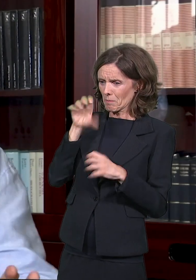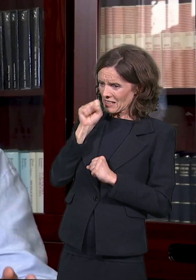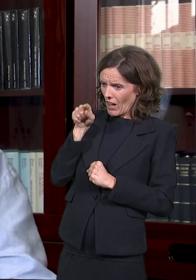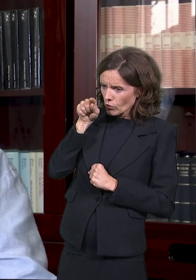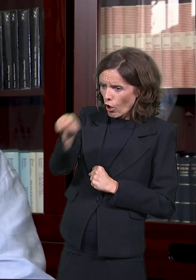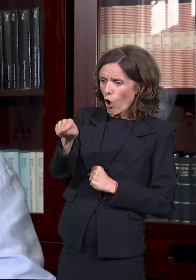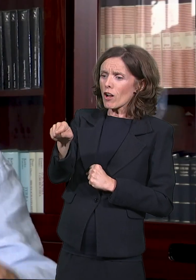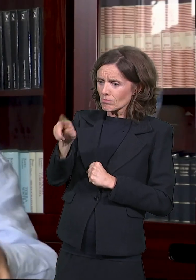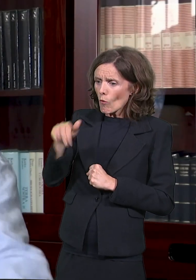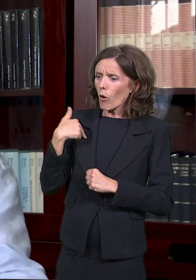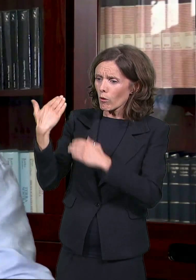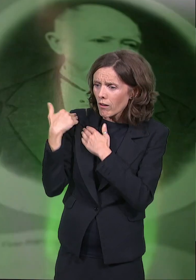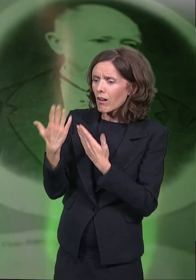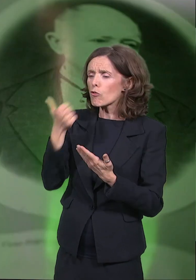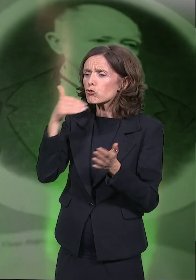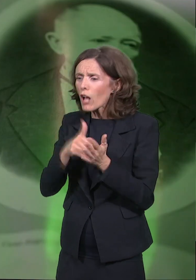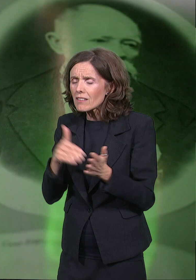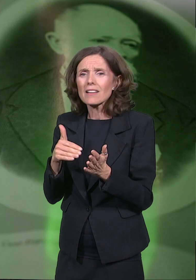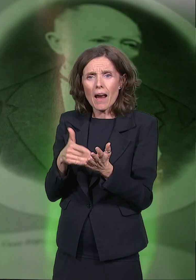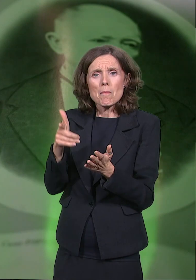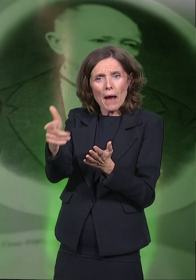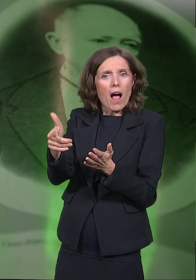na koju se mogu nasloniti ako već ne mogu u gradu.